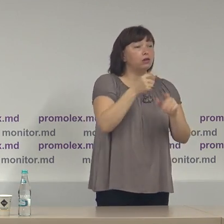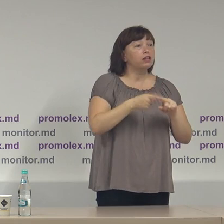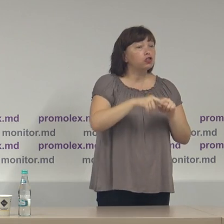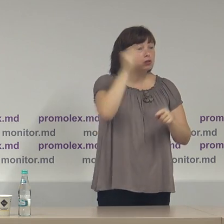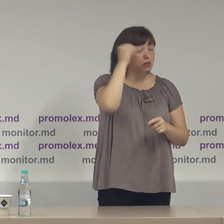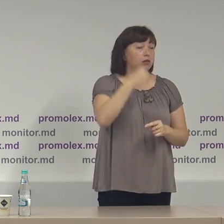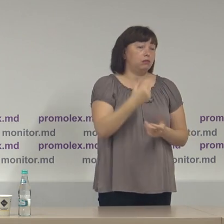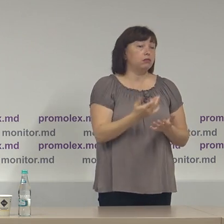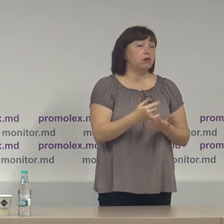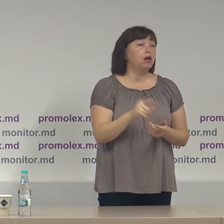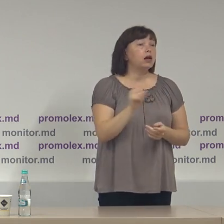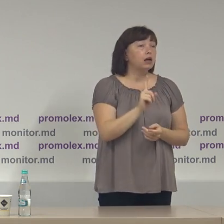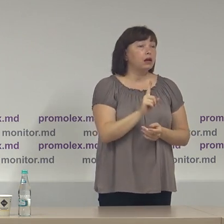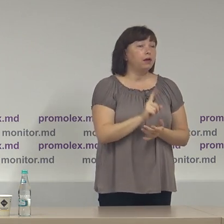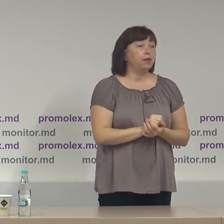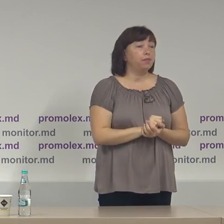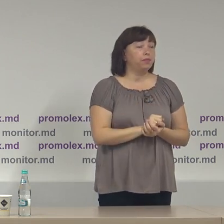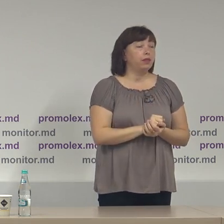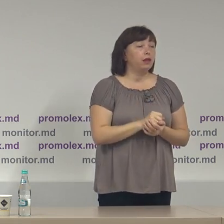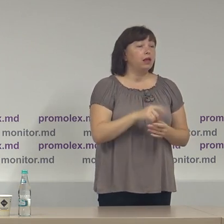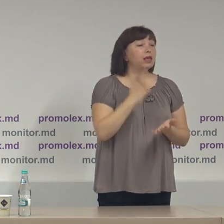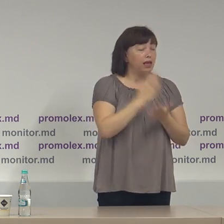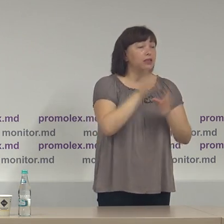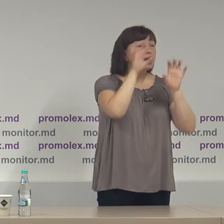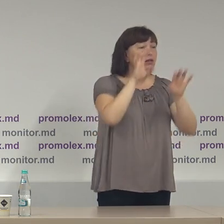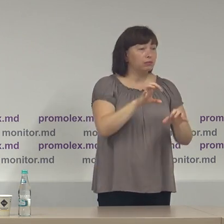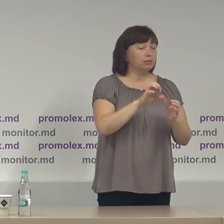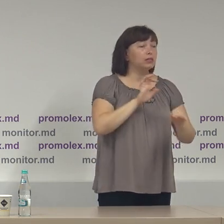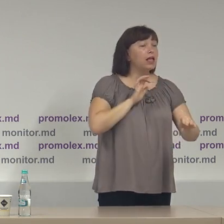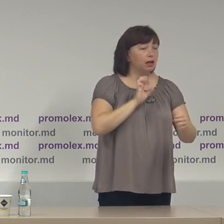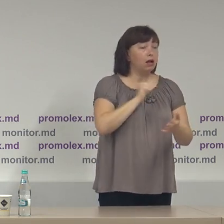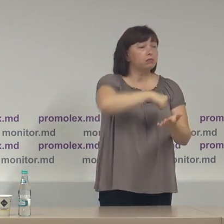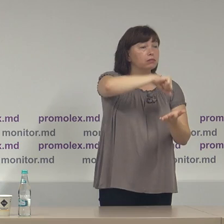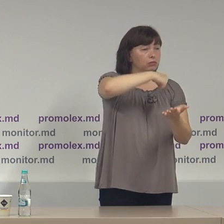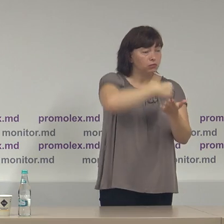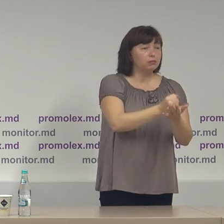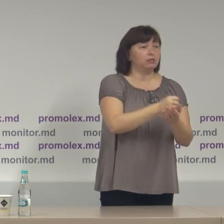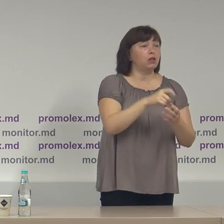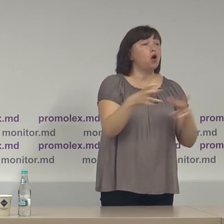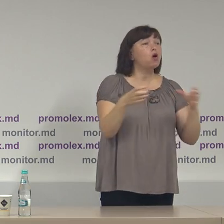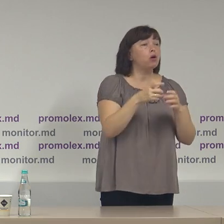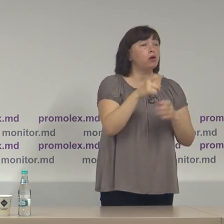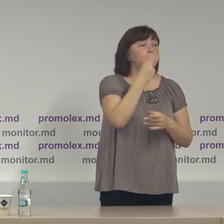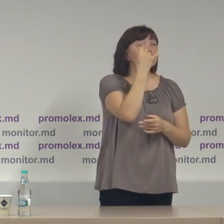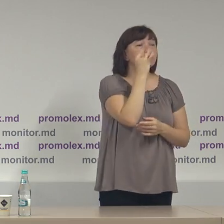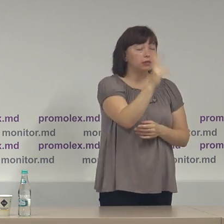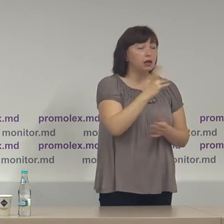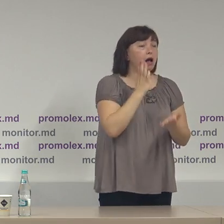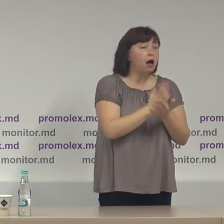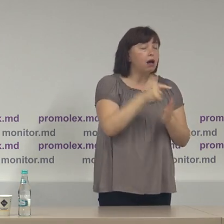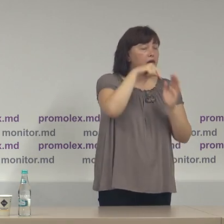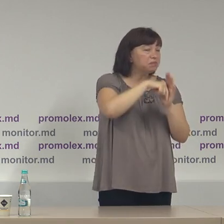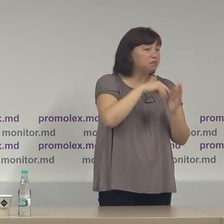țin să sublimesc că circulara emisă de Comisia Electorală Centrală trezește mai multe semne de